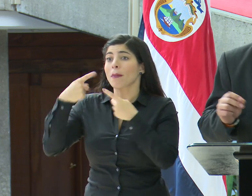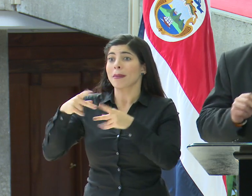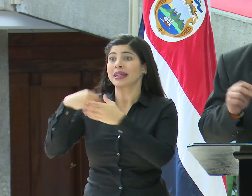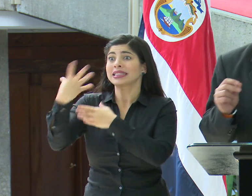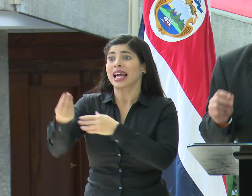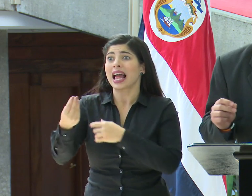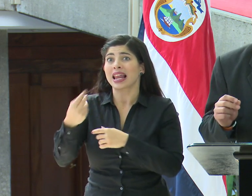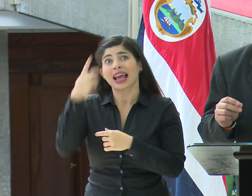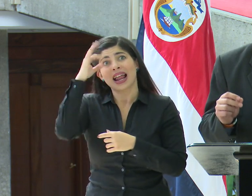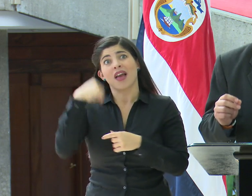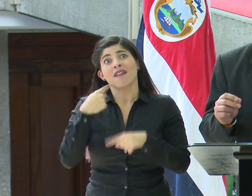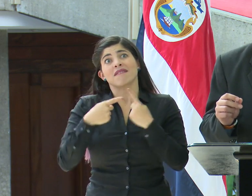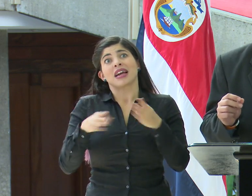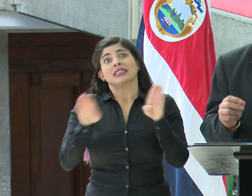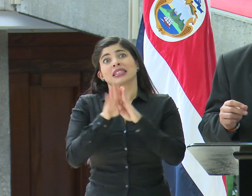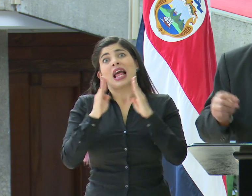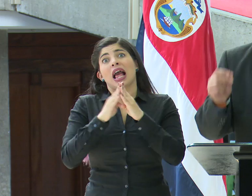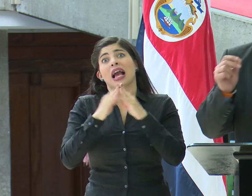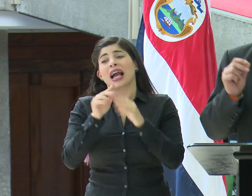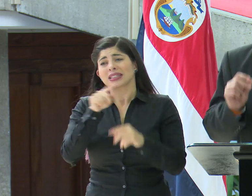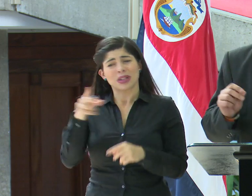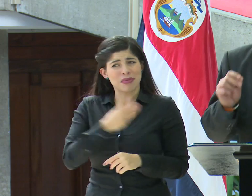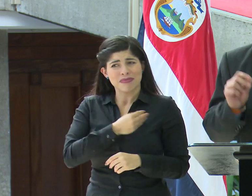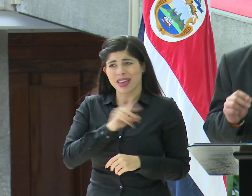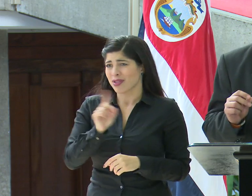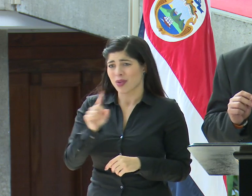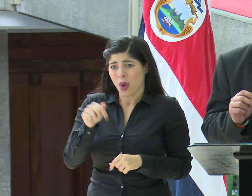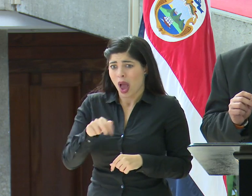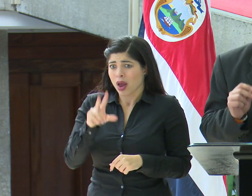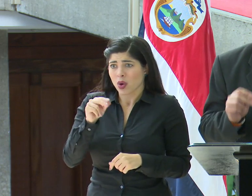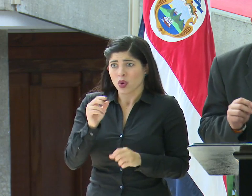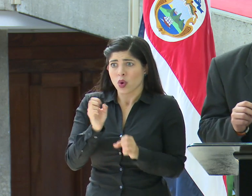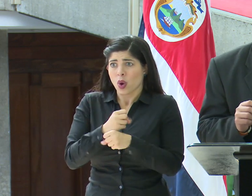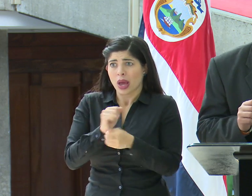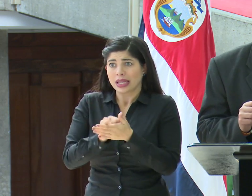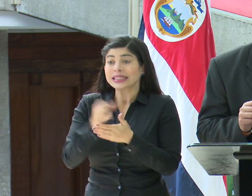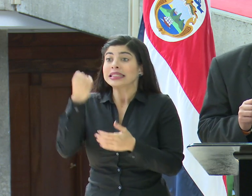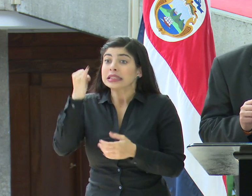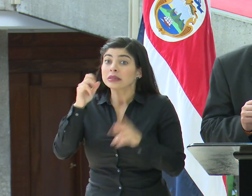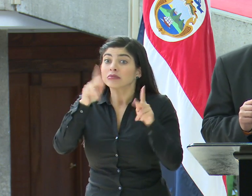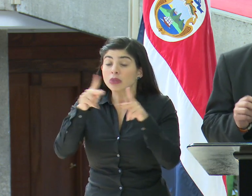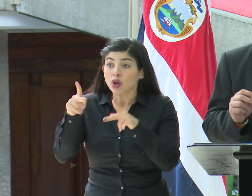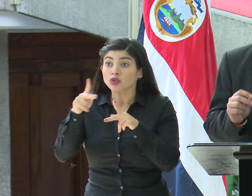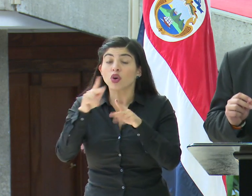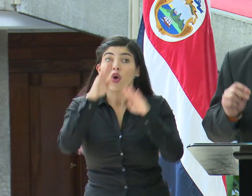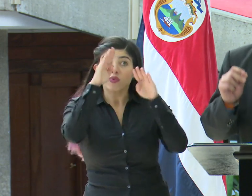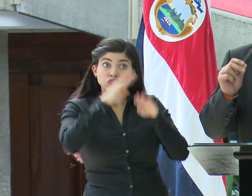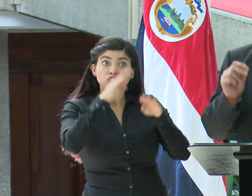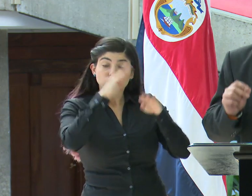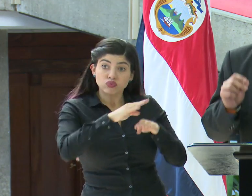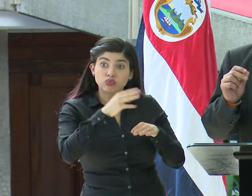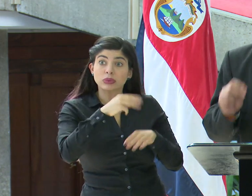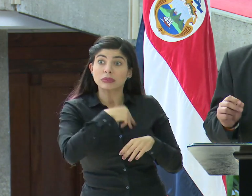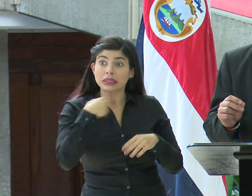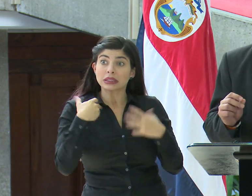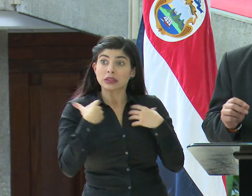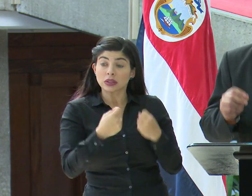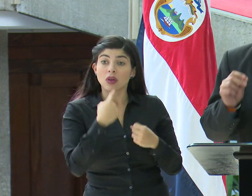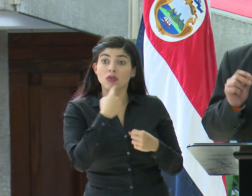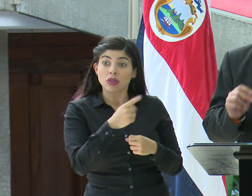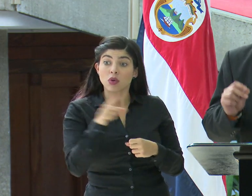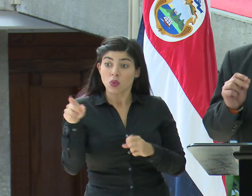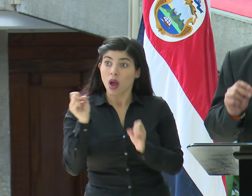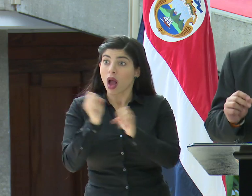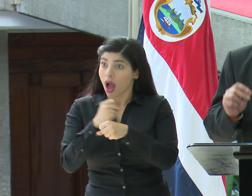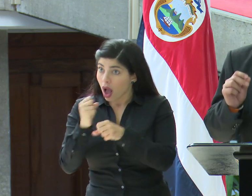unas horas nos van a encerrar a todos en nuestras casas, siempre y cuando sigamos las medidas que el ministro de Salud nos ha indicado